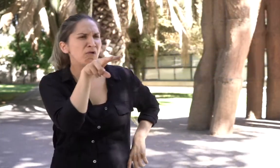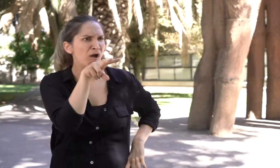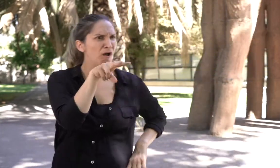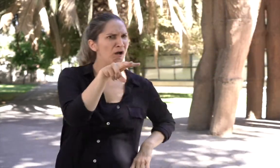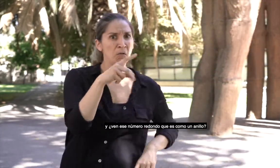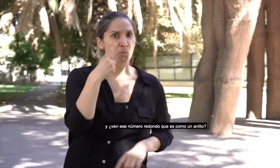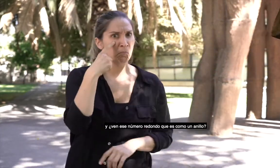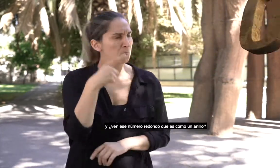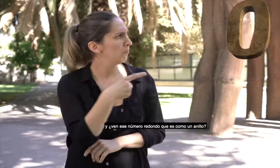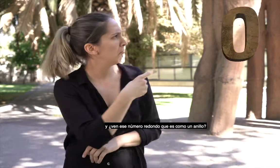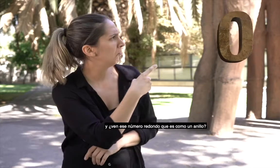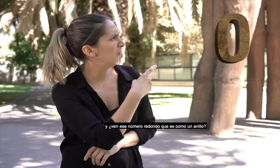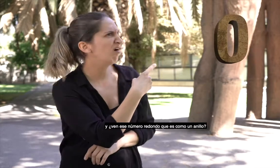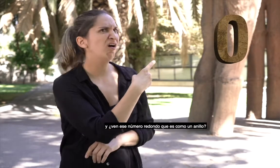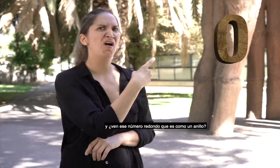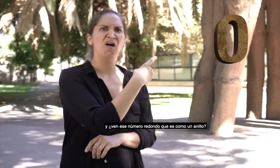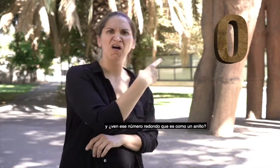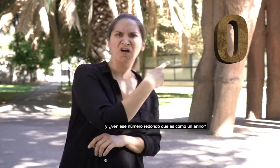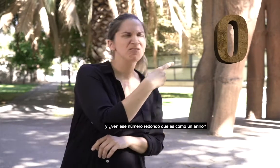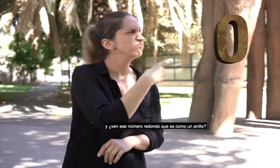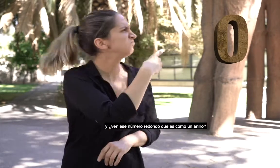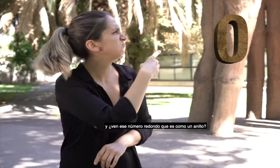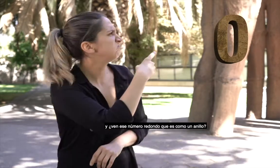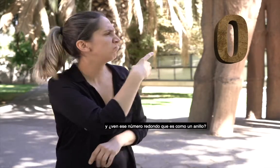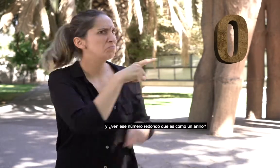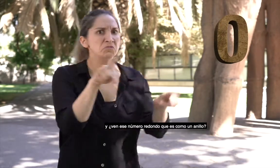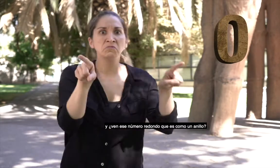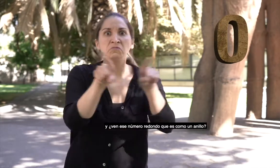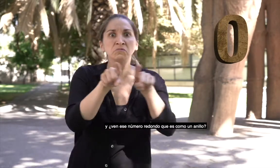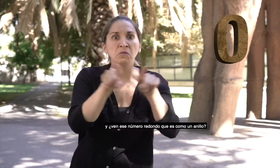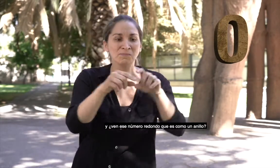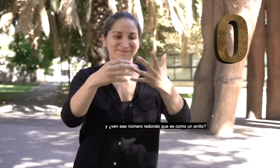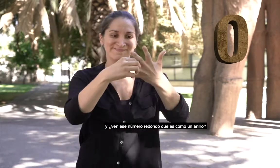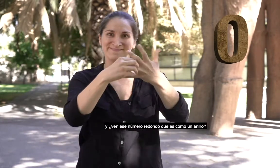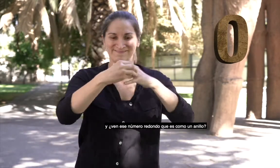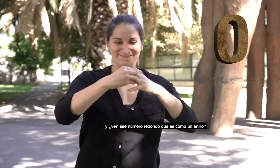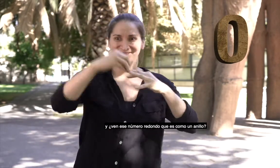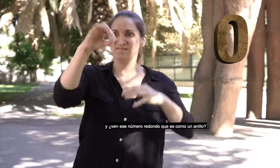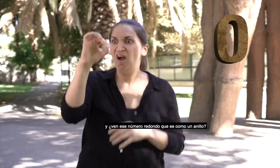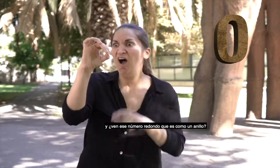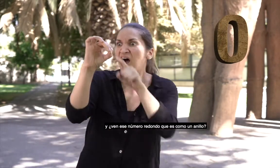¿Y ven ese número redondo que es como un anillo?